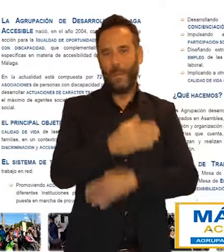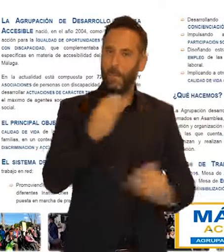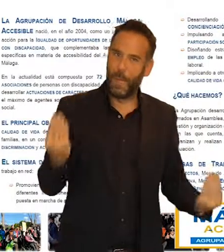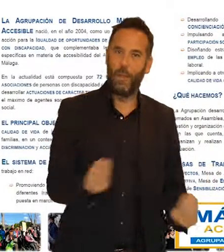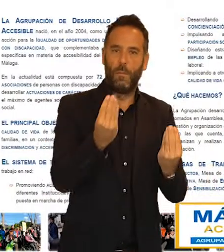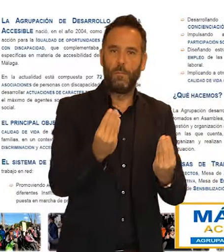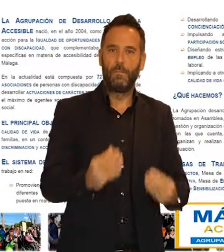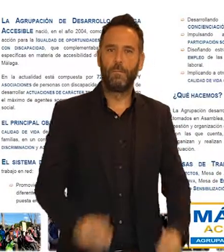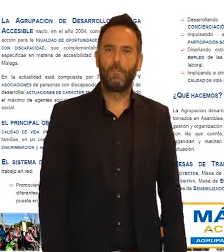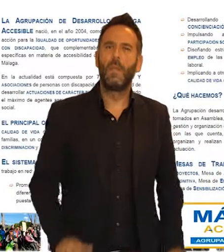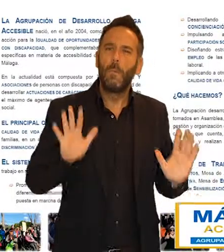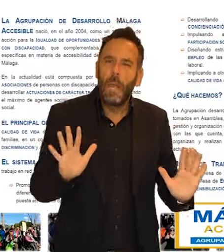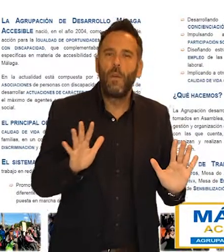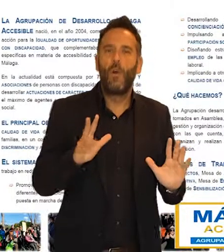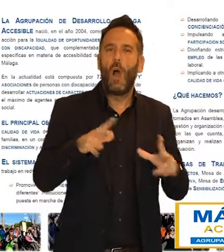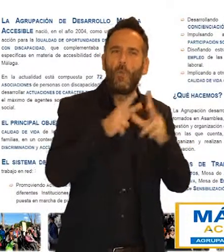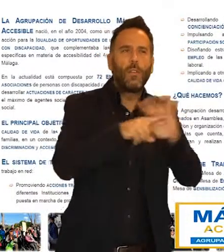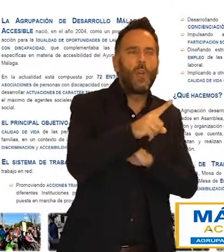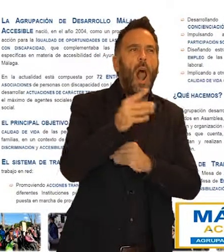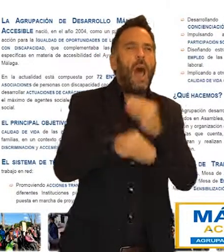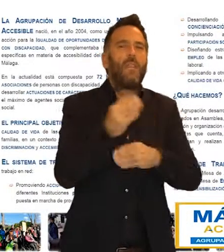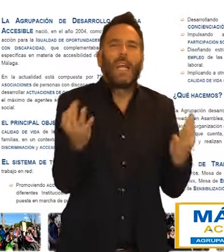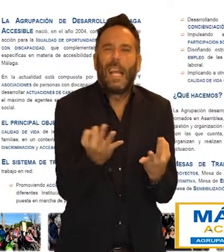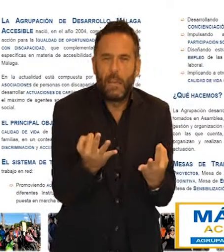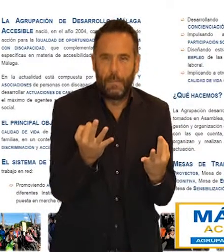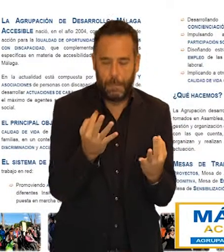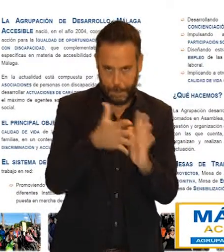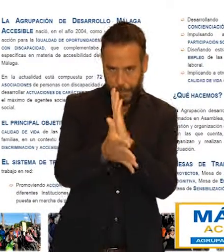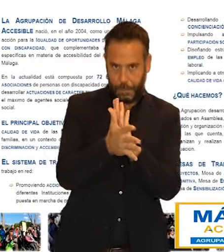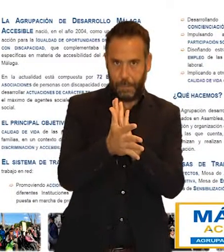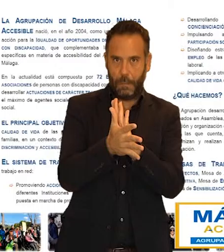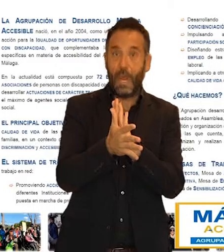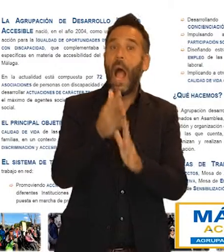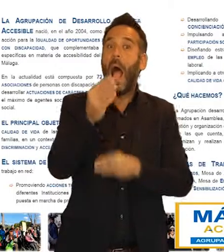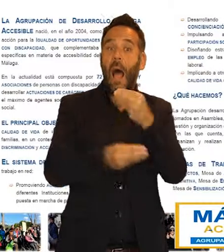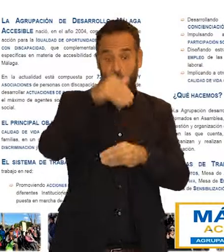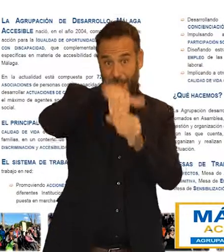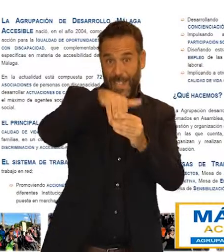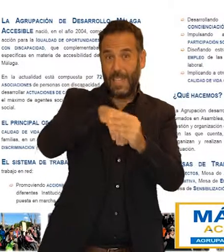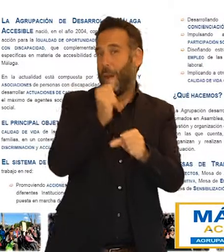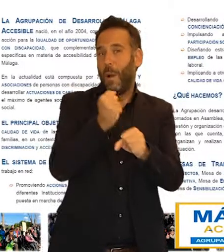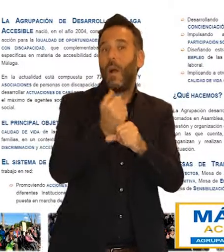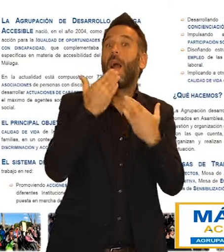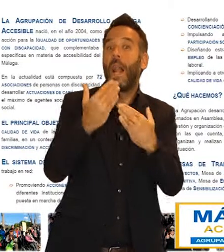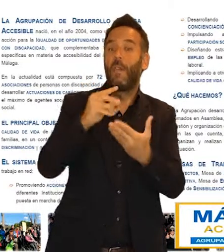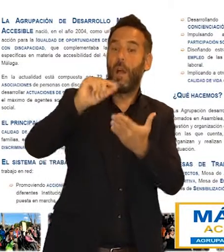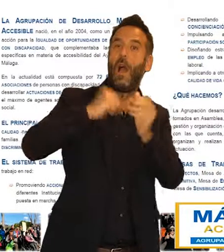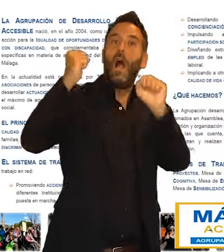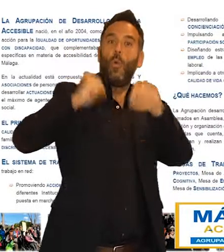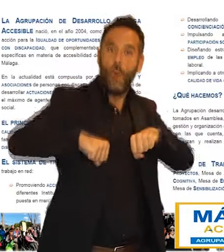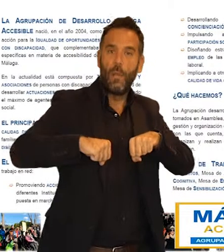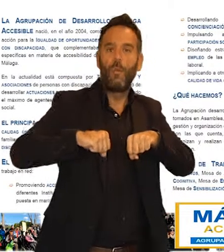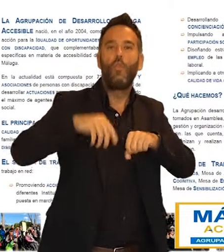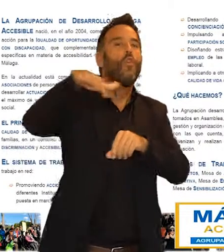hacemos? La agrupación desarrolla su labor a través de los acuerdos tomados en asamblea, como máximo